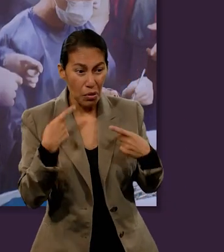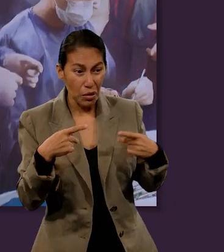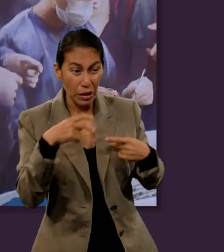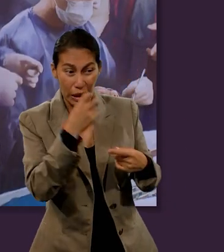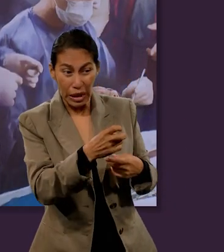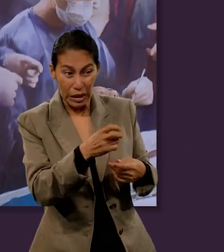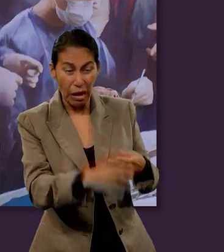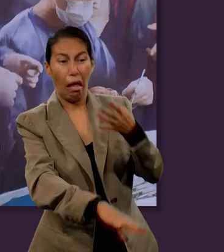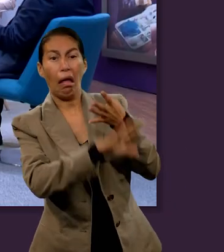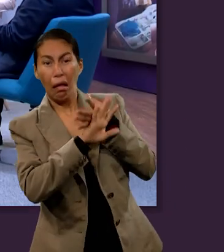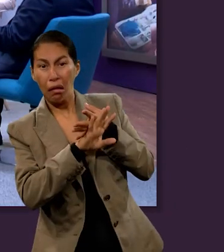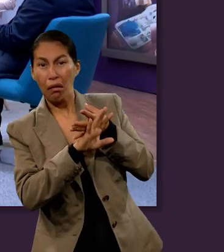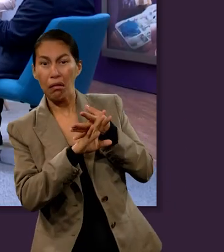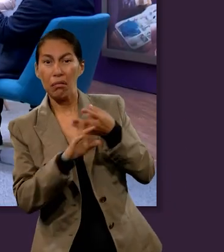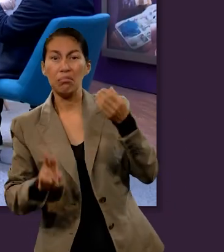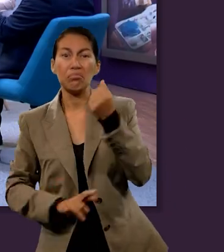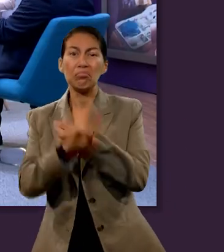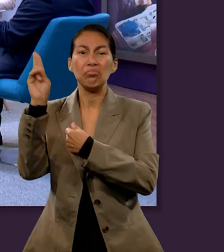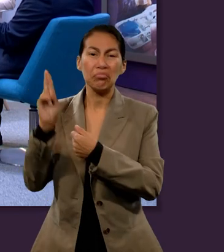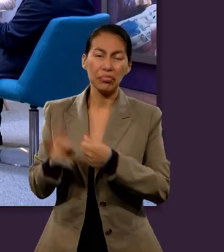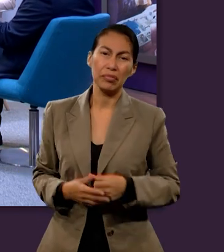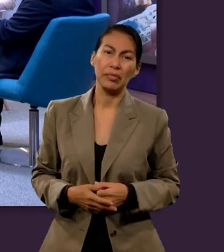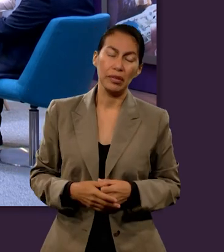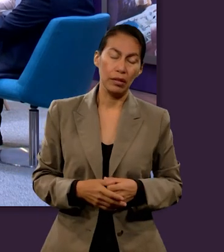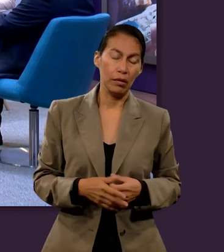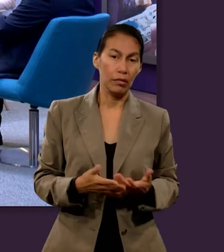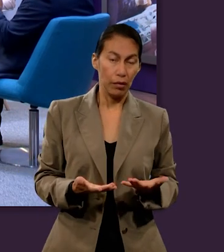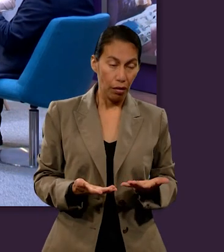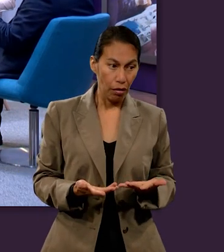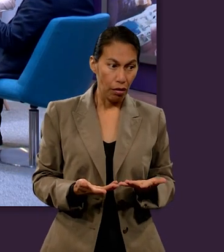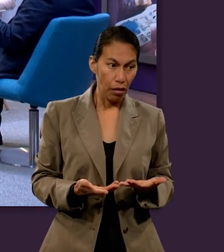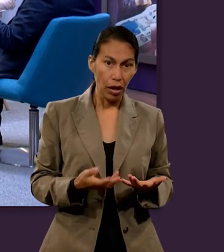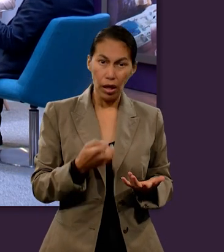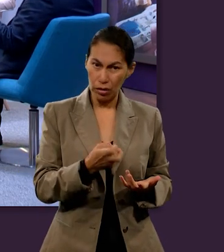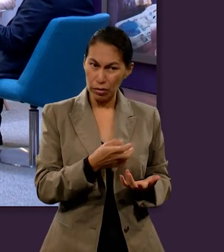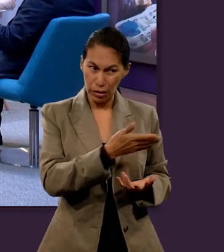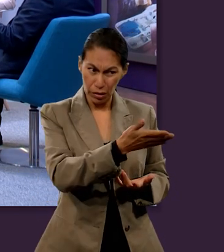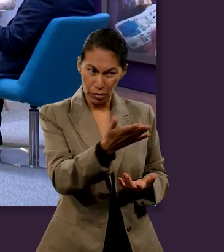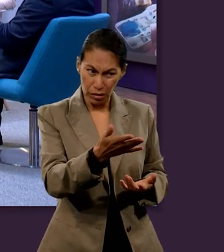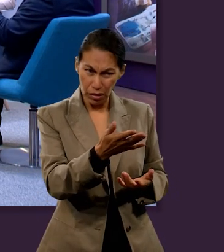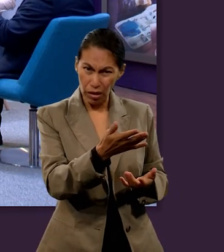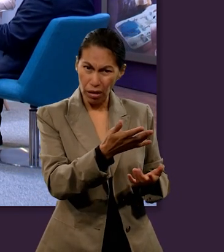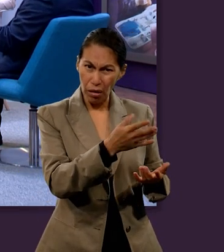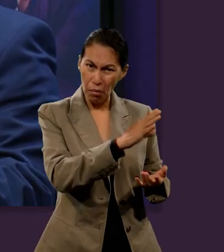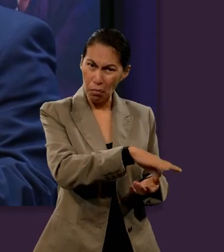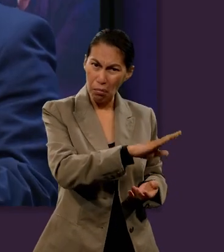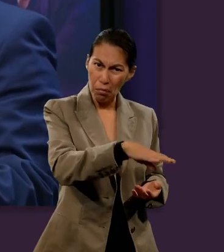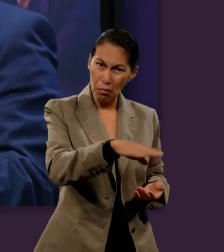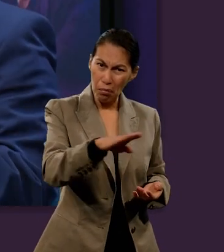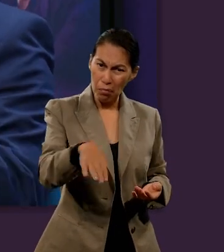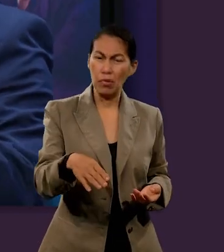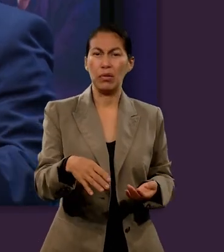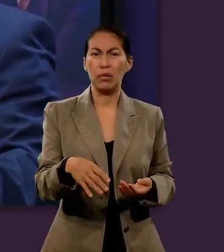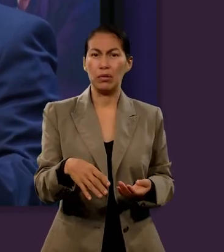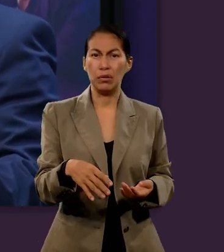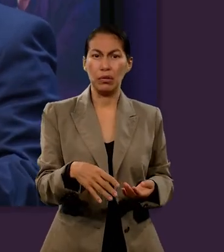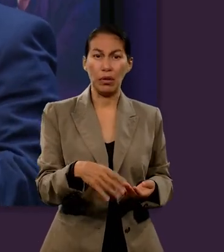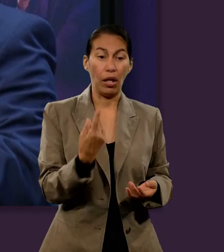Entonces, en ese contexto, primero lo que debemos destacar es que se trata de unos cadáveres. Entonces, no hay algo más